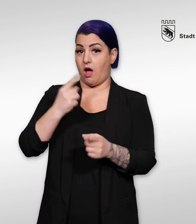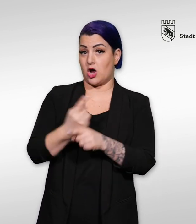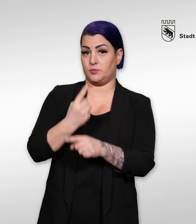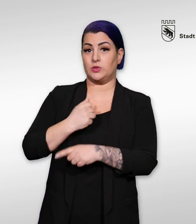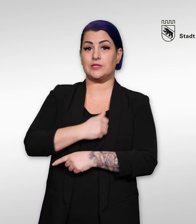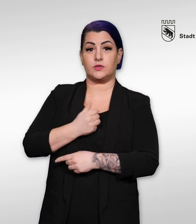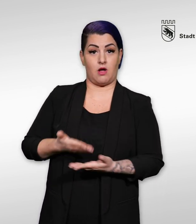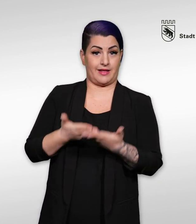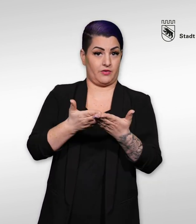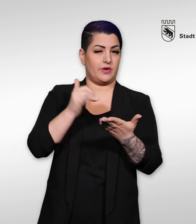besteht.